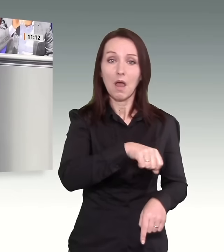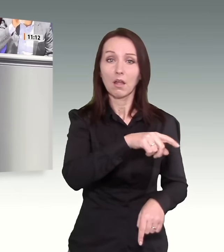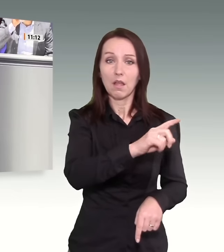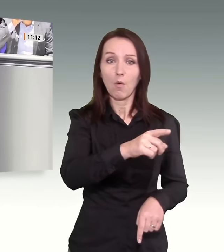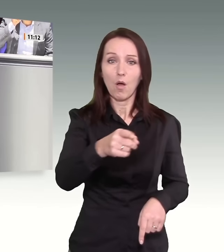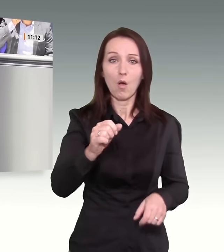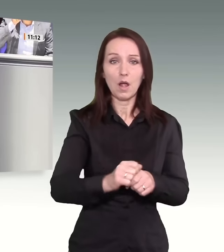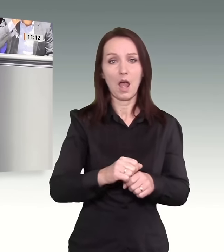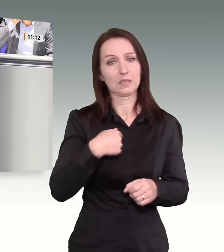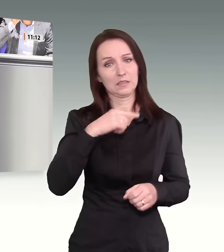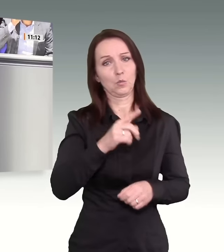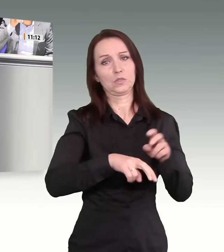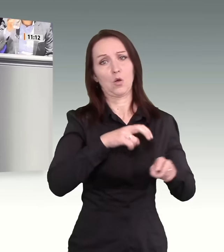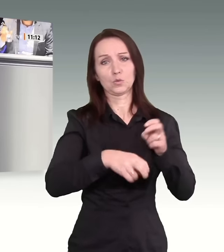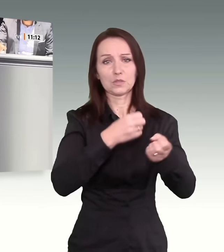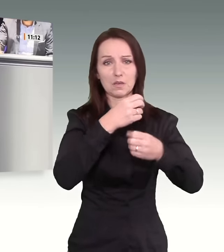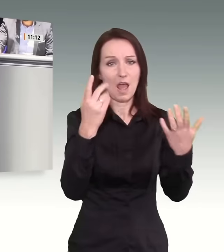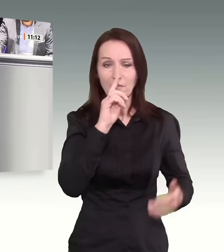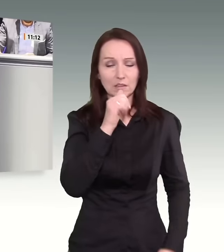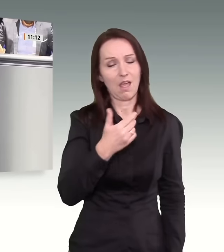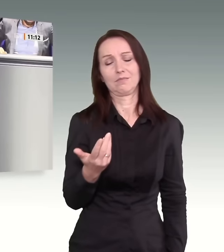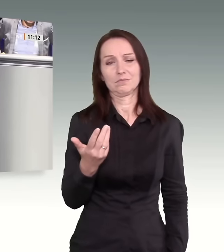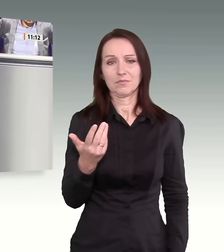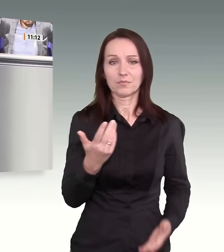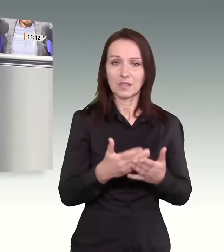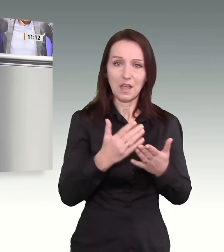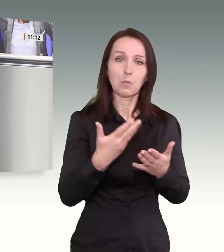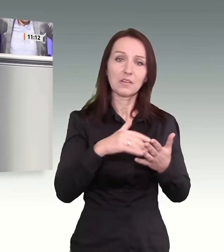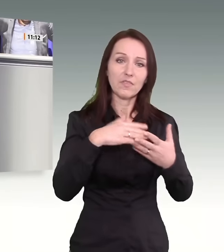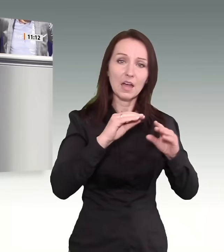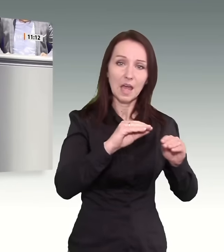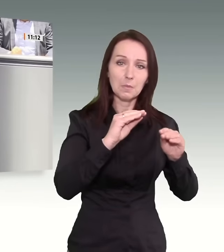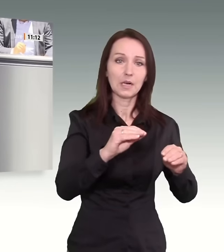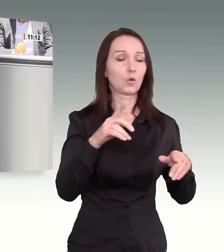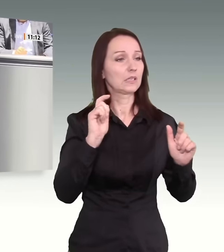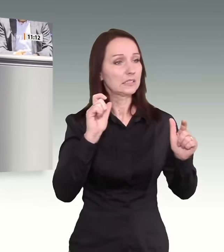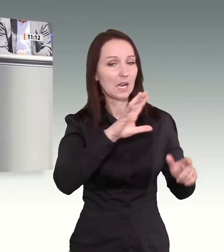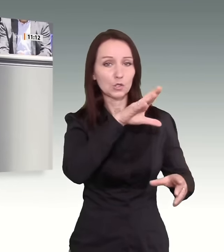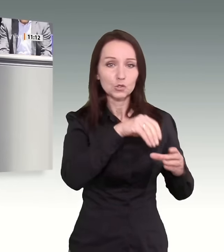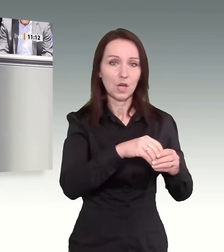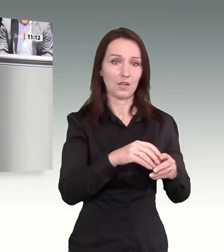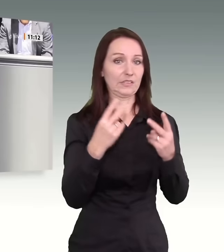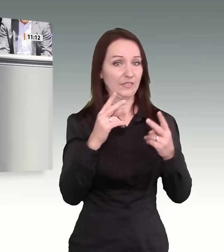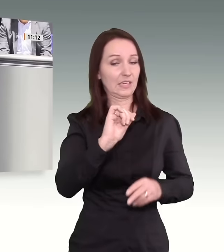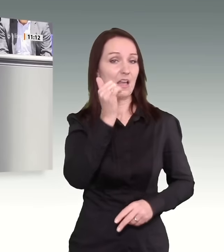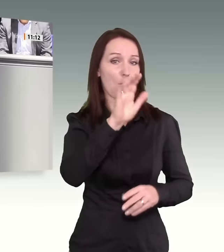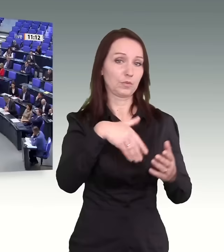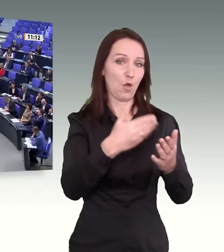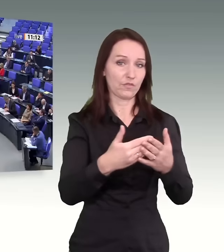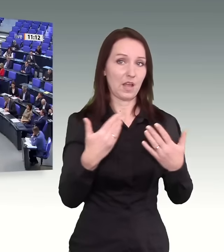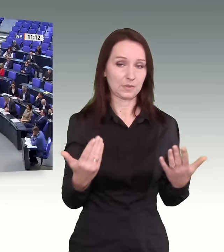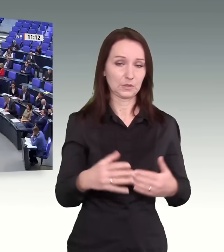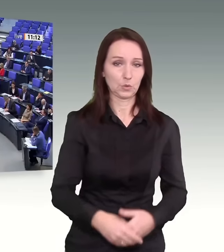zu sorgen, dass sie aus und weitergebildet werden und Teil unserer Gesellschaft werden. Das wäre die Hauptaufgabe. Und